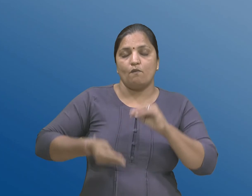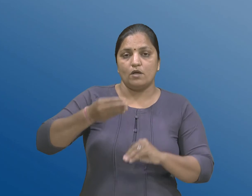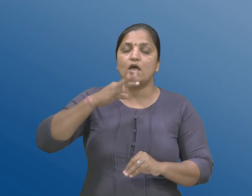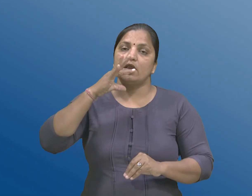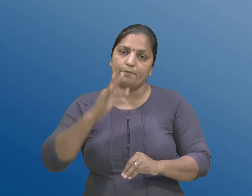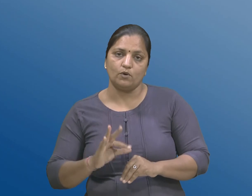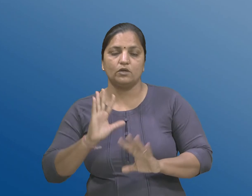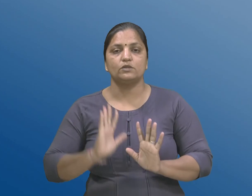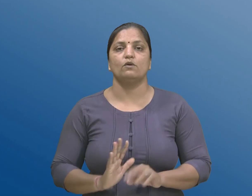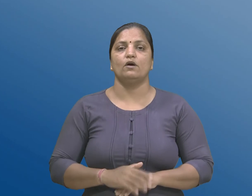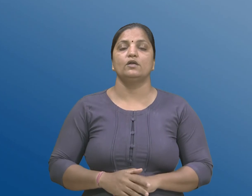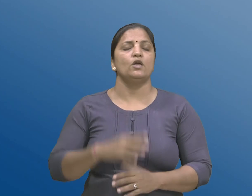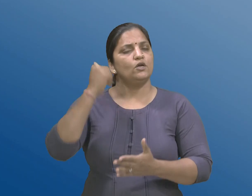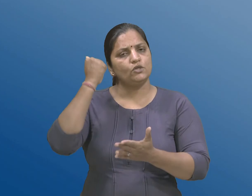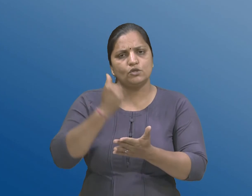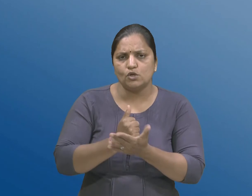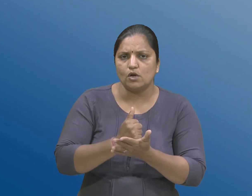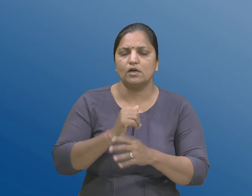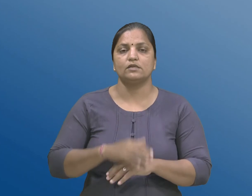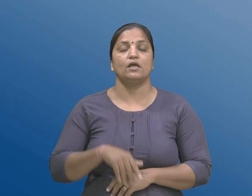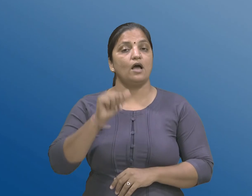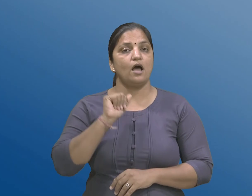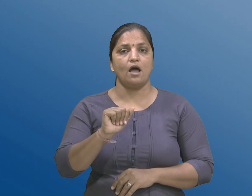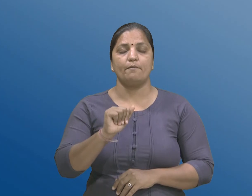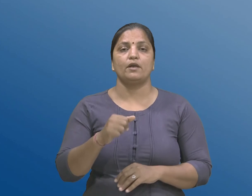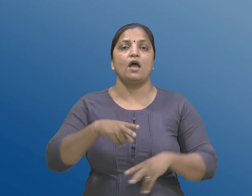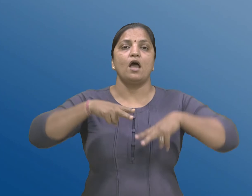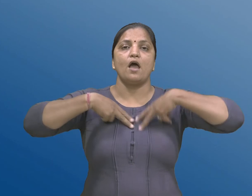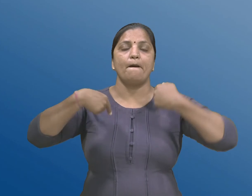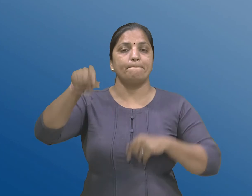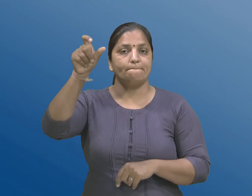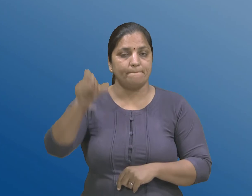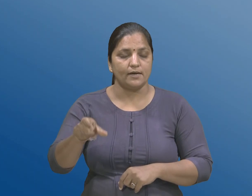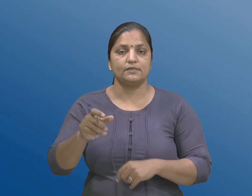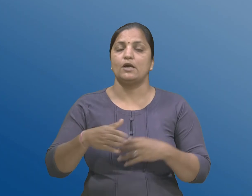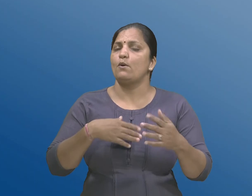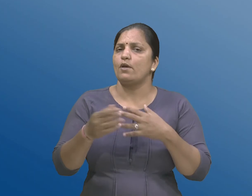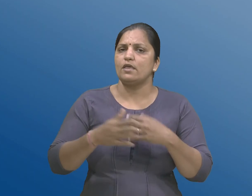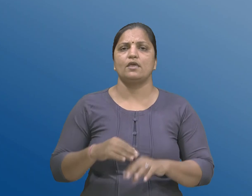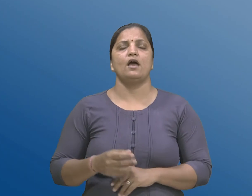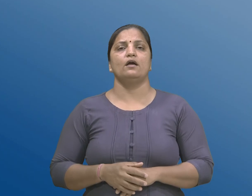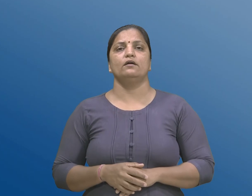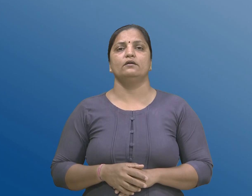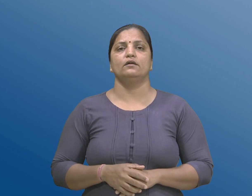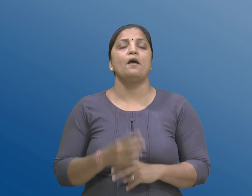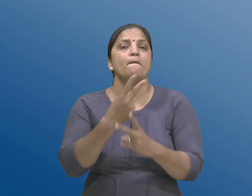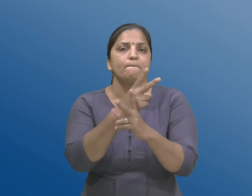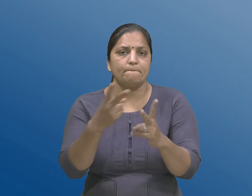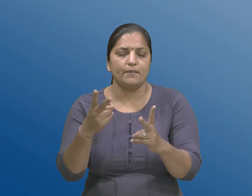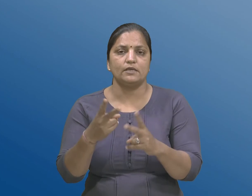तो चौकस थी आपना वकील नो के अन्य तजग्नों नो